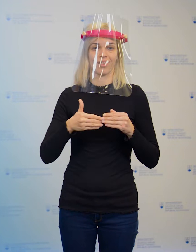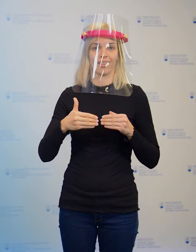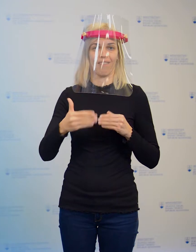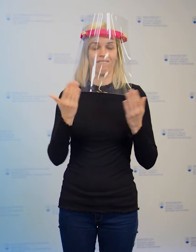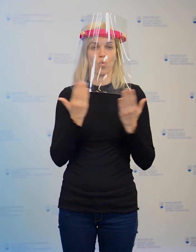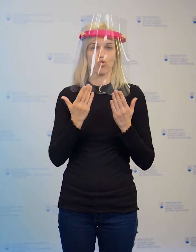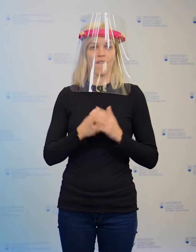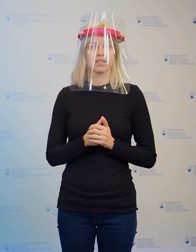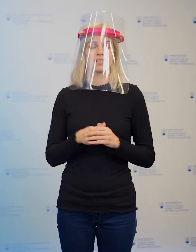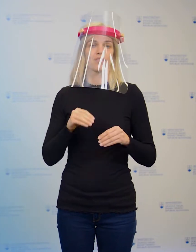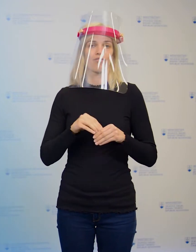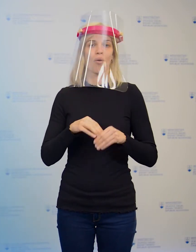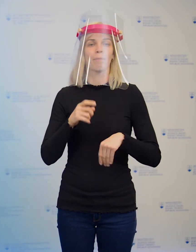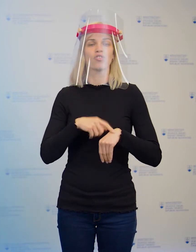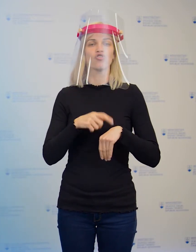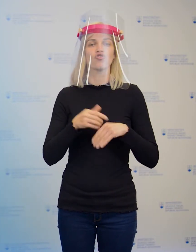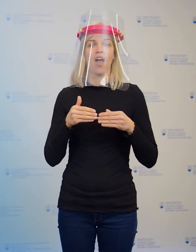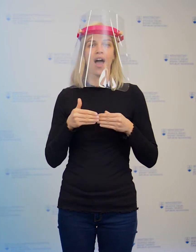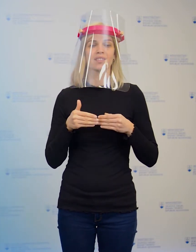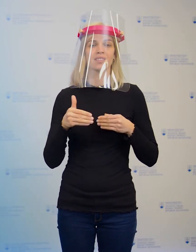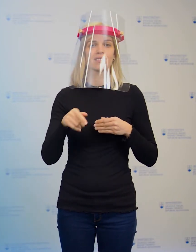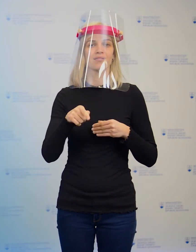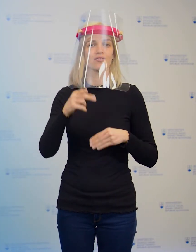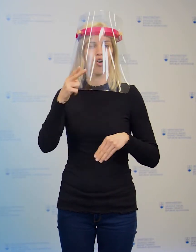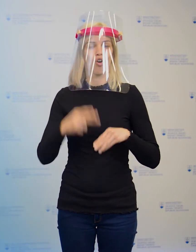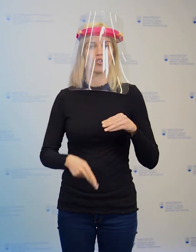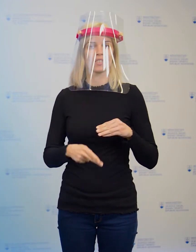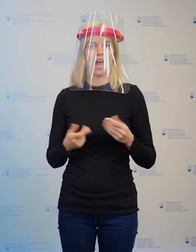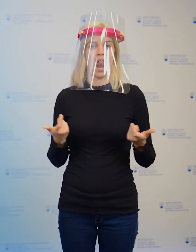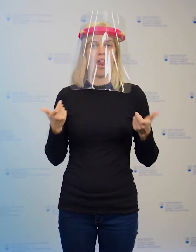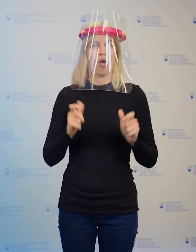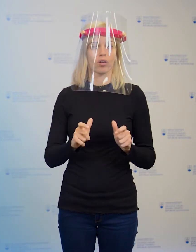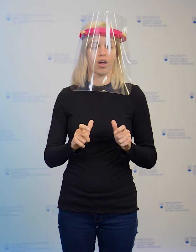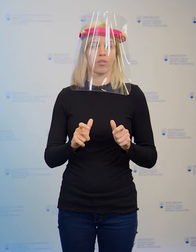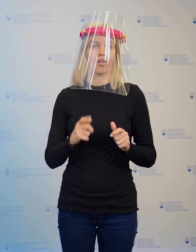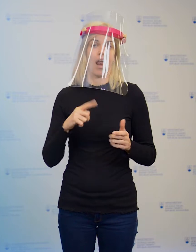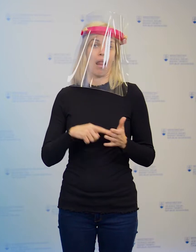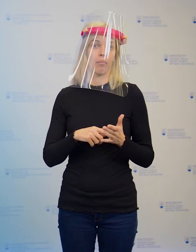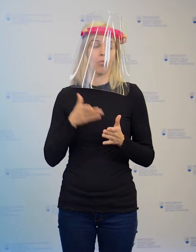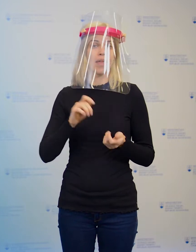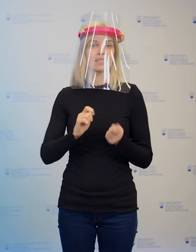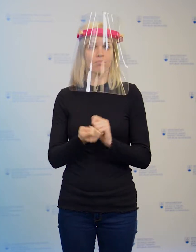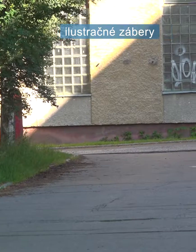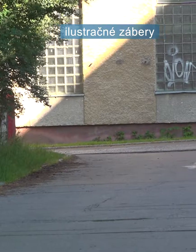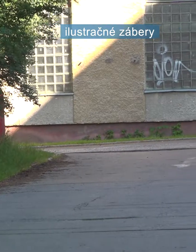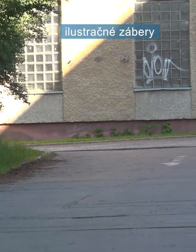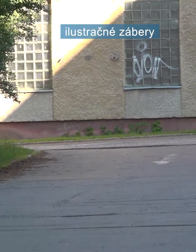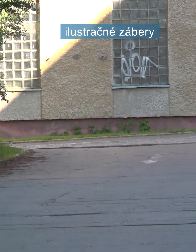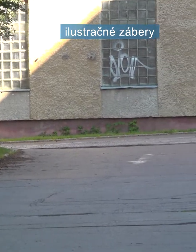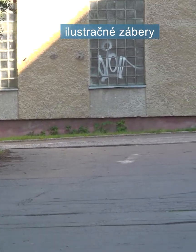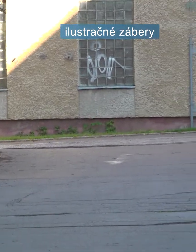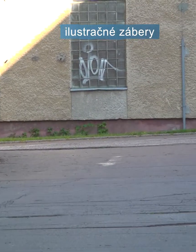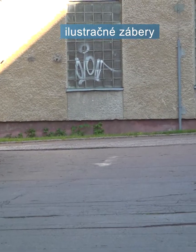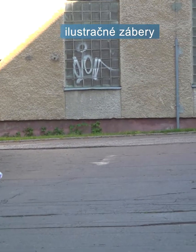vlastne vyplní čas až do ukončenia lockdownu, ak nenastane nejaká iná situácia. Druhý